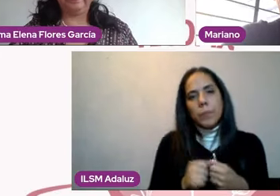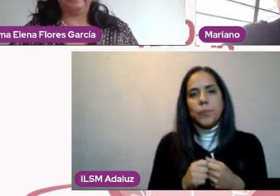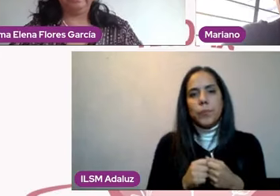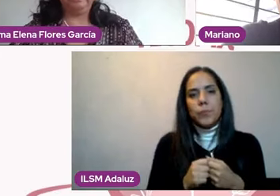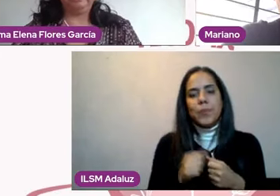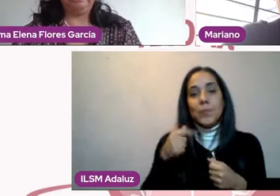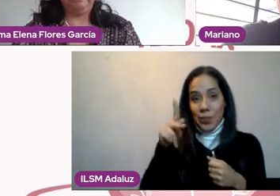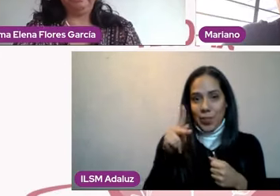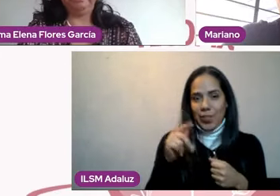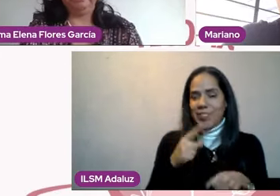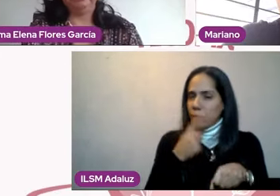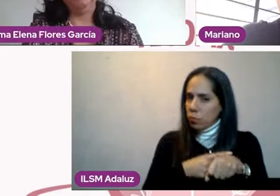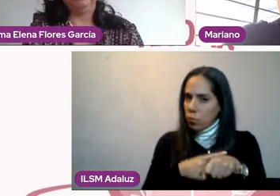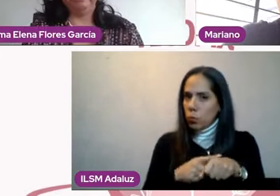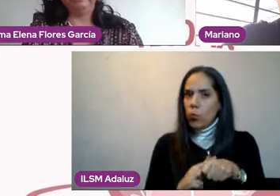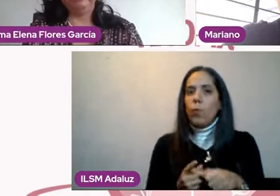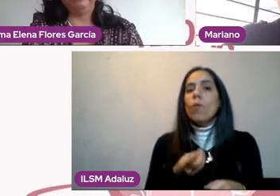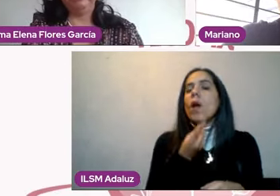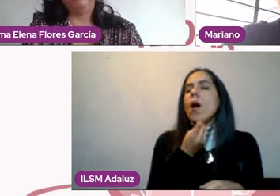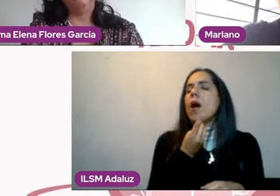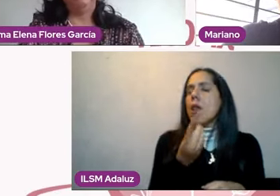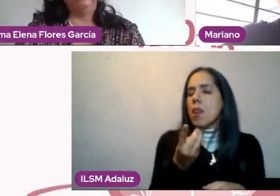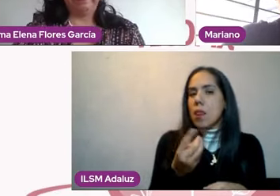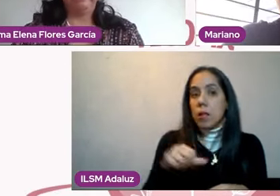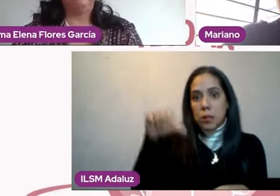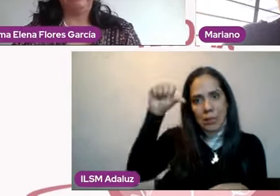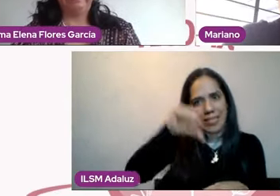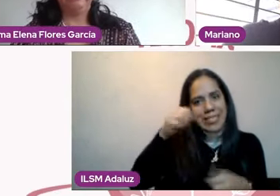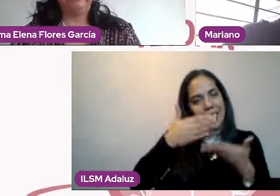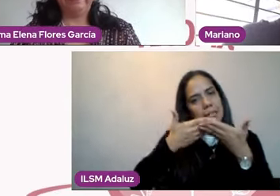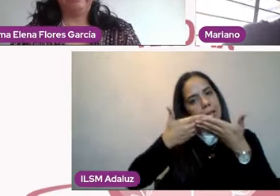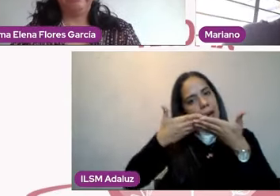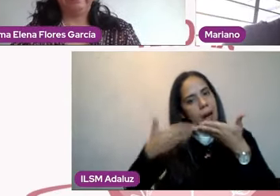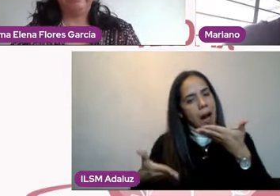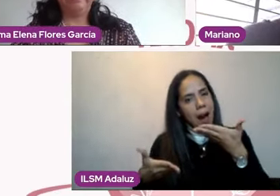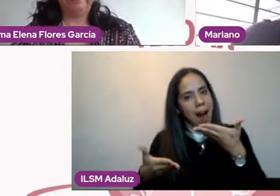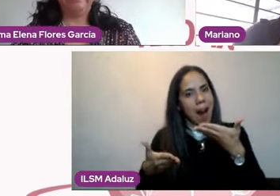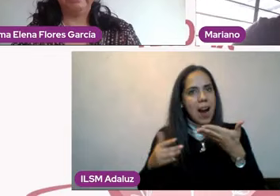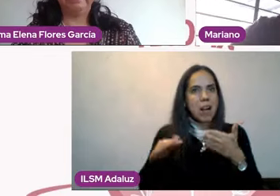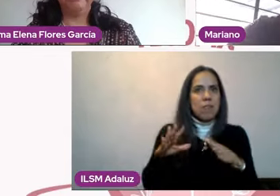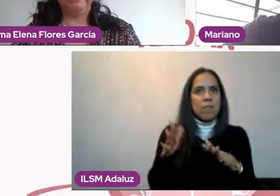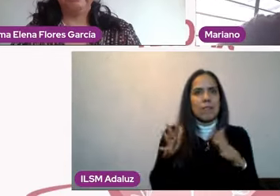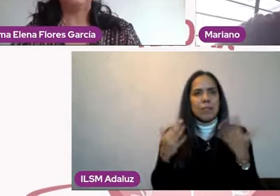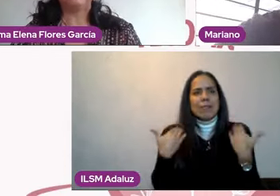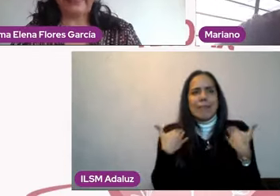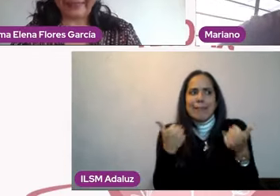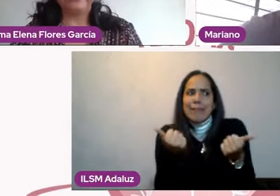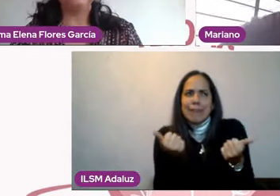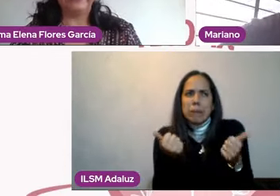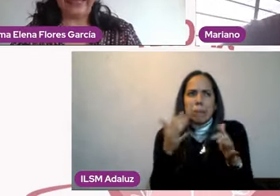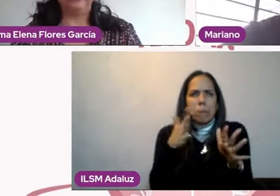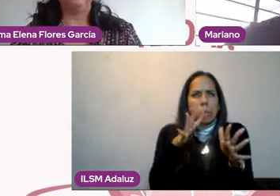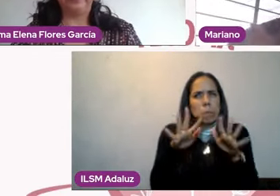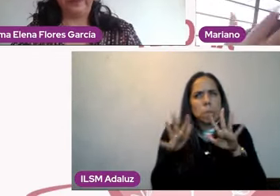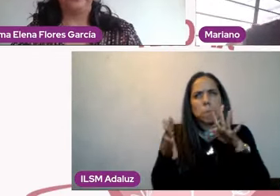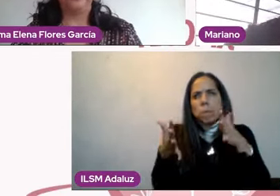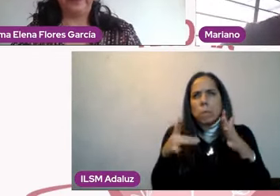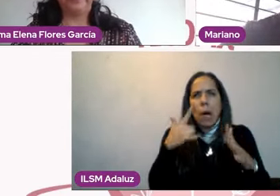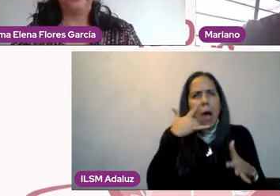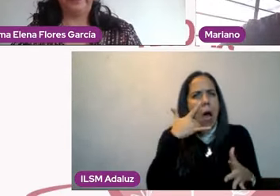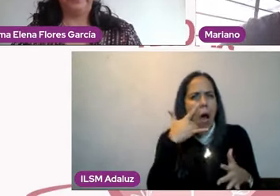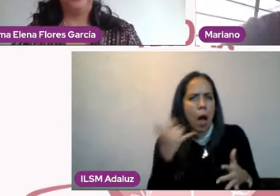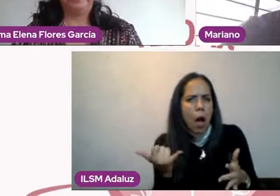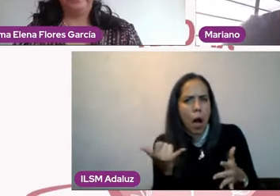en la actualidad hay un entendimiento un tanto extraño de lo que es ser pareja, de por qué